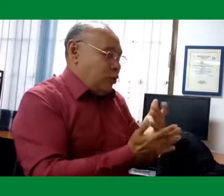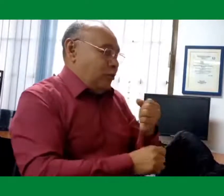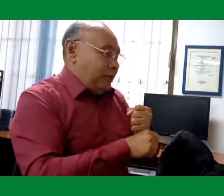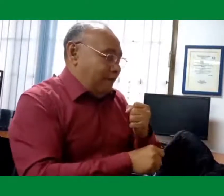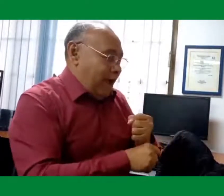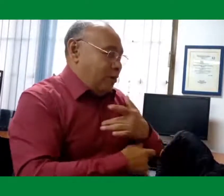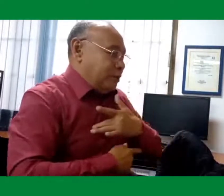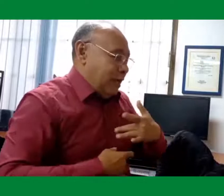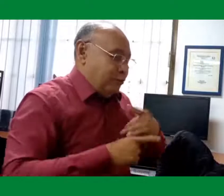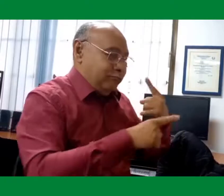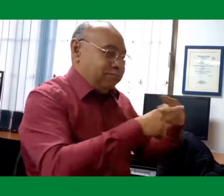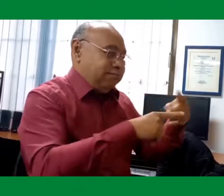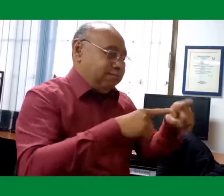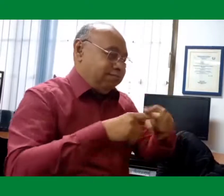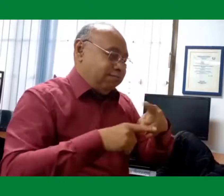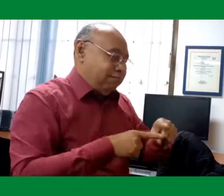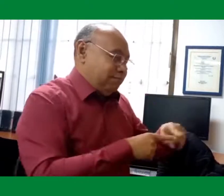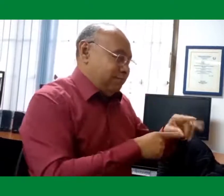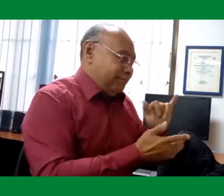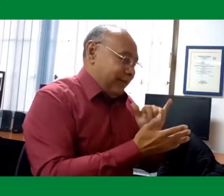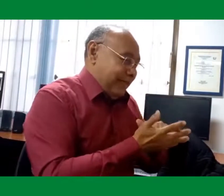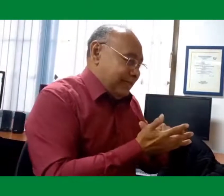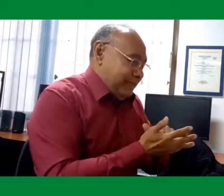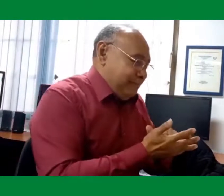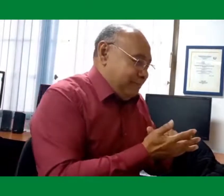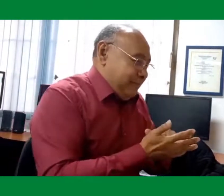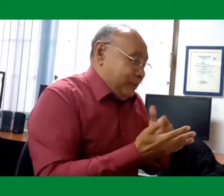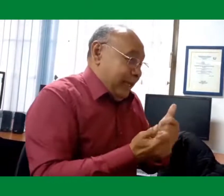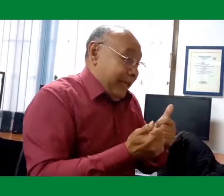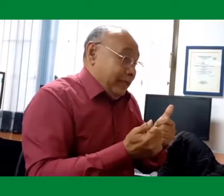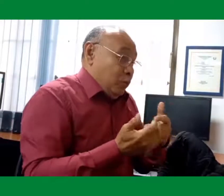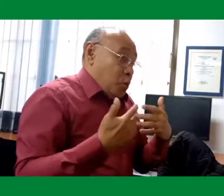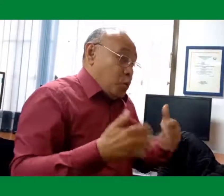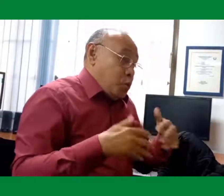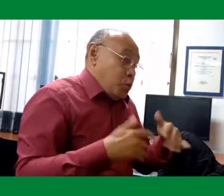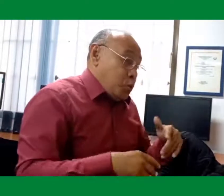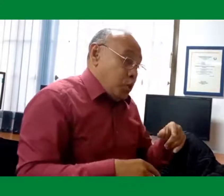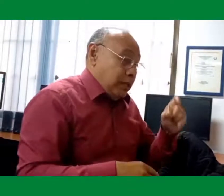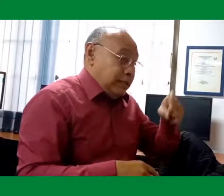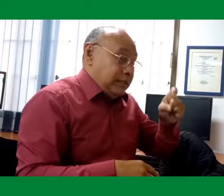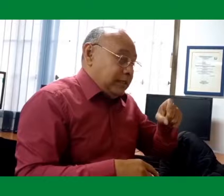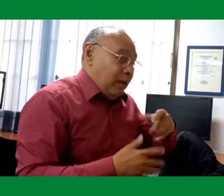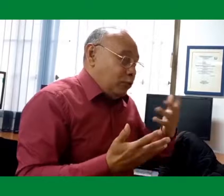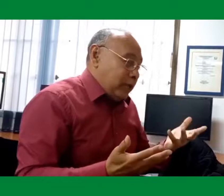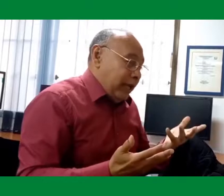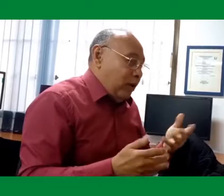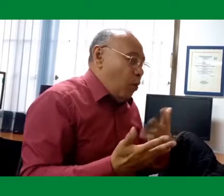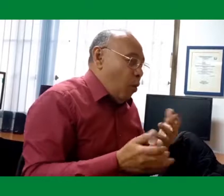podemos acceder a la educación, a la salud y al trabajo. Por eso lo que